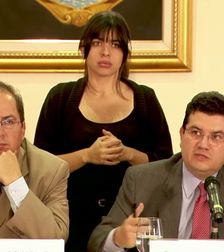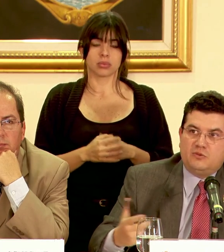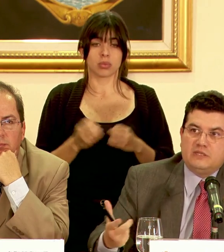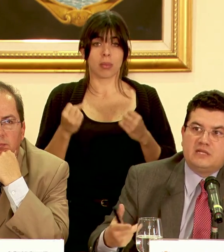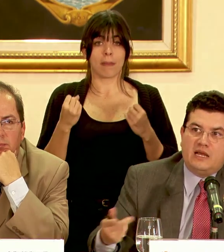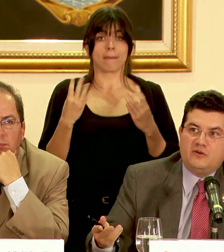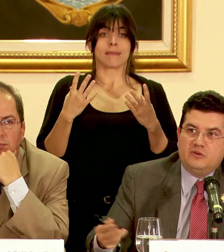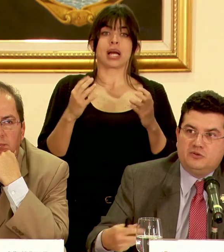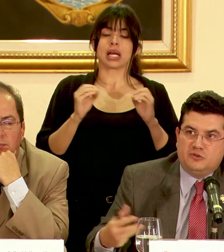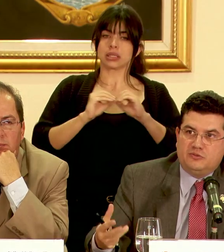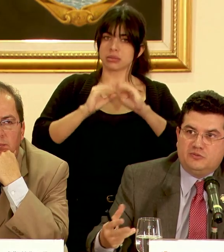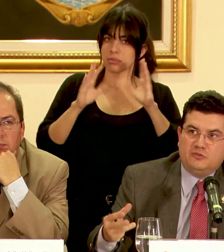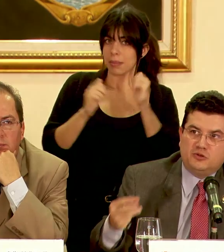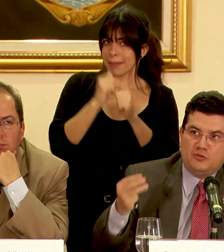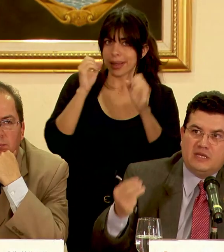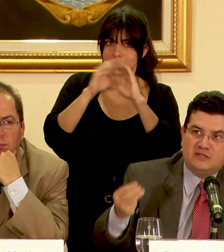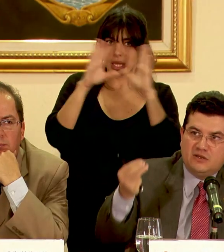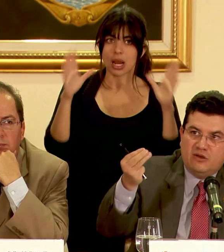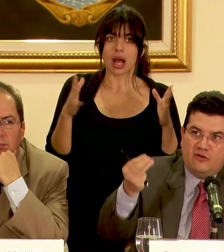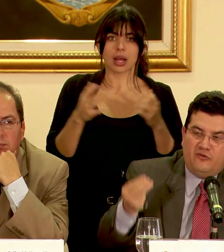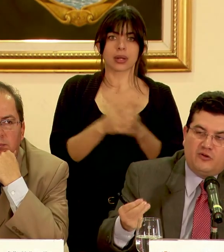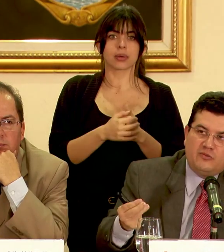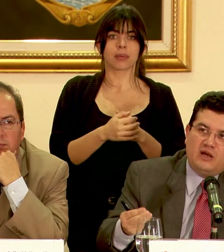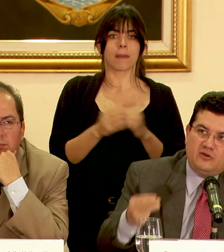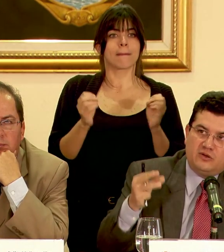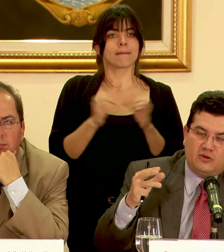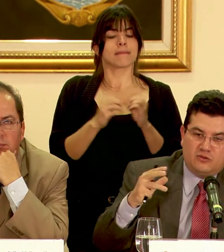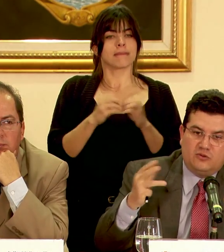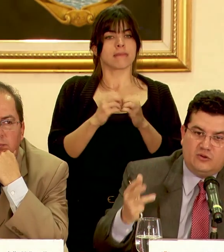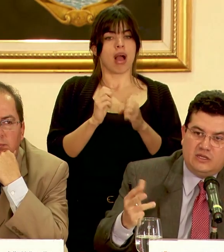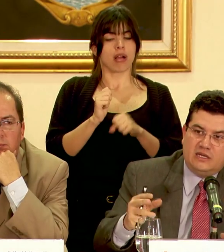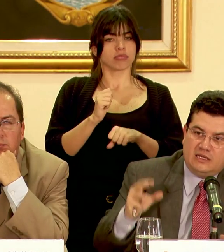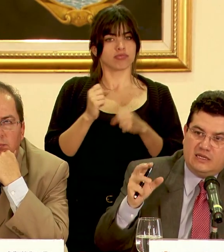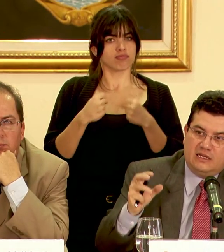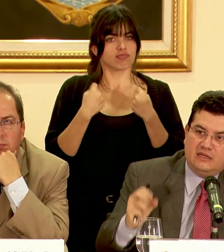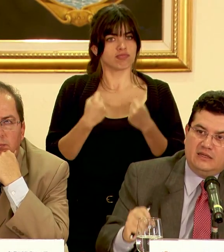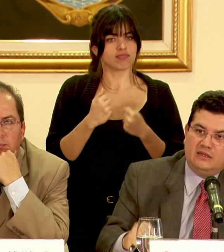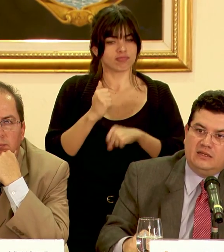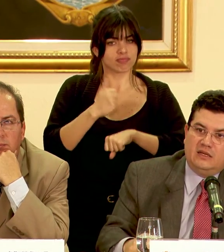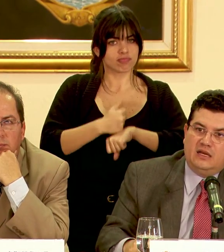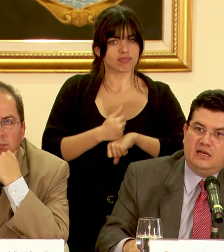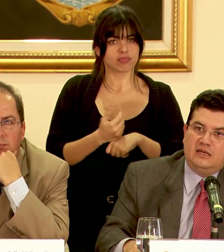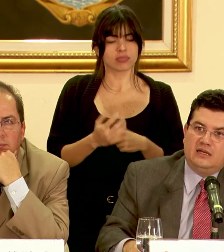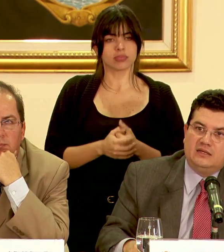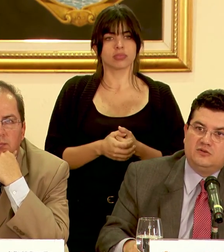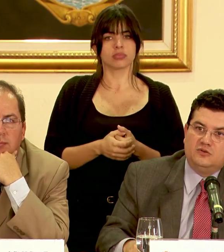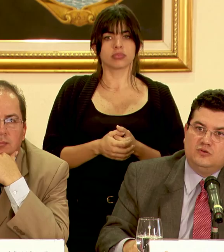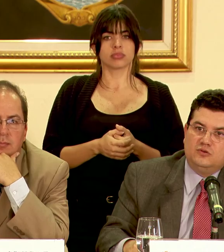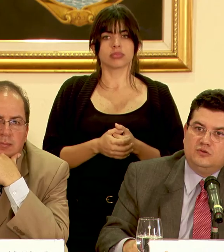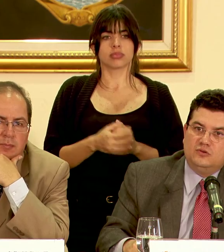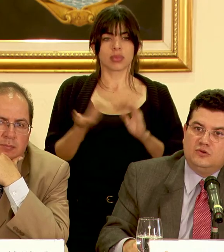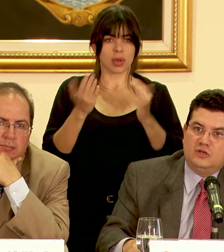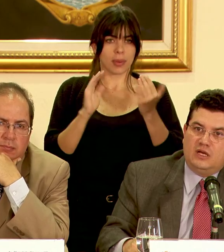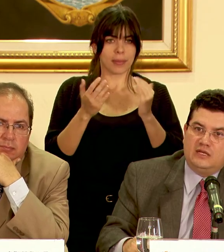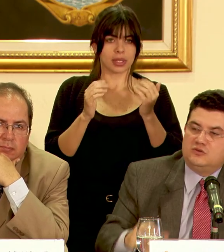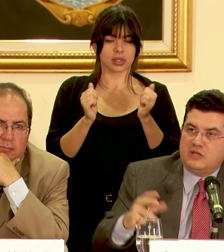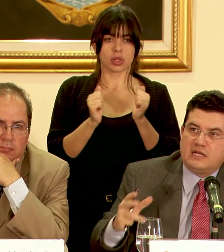muchísimo más claro y mucho más formado en cuanto a sus